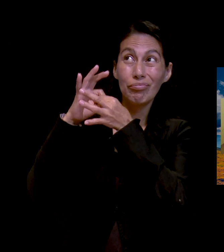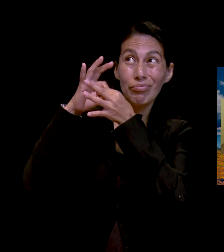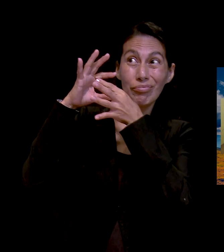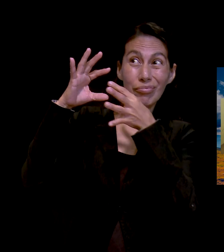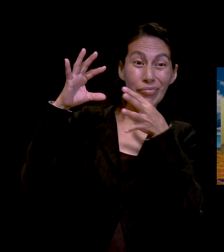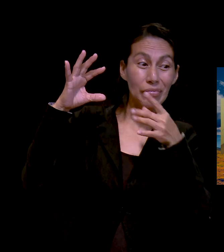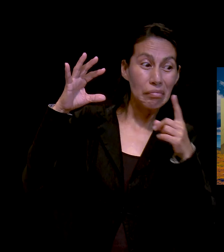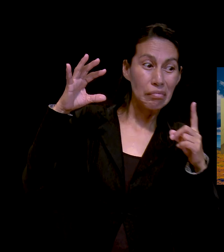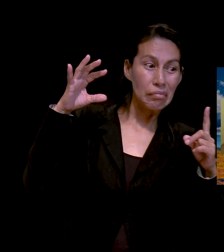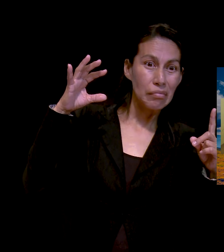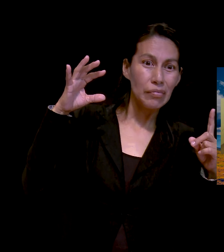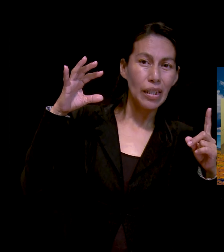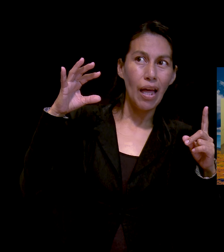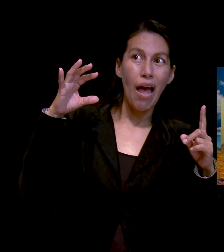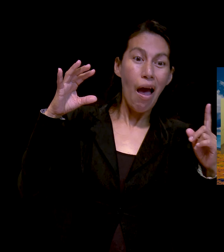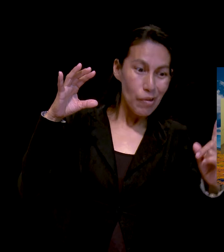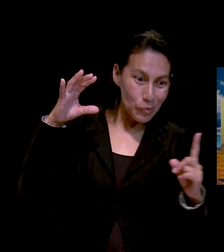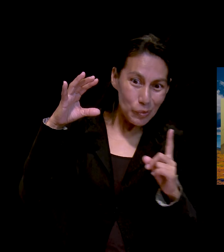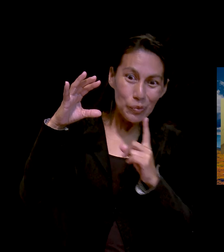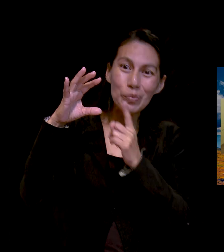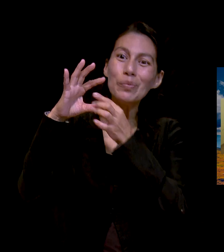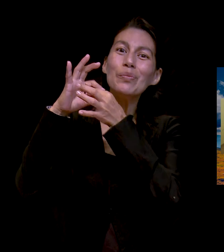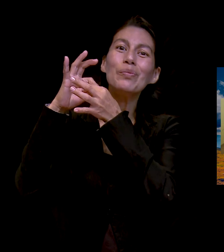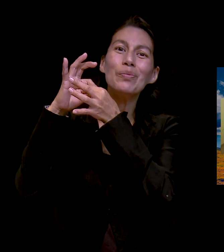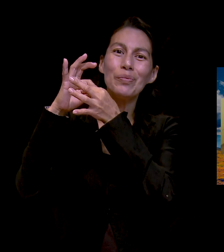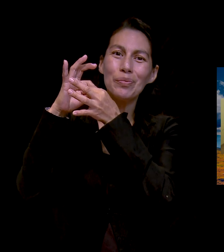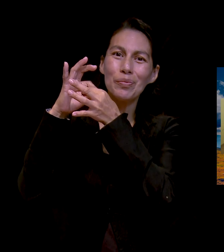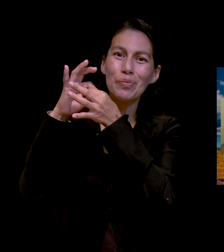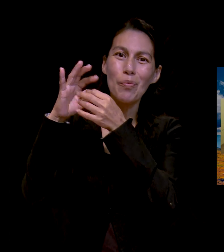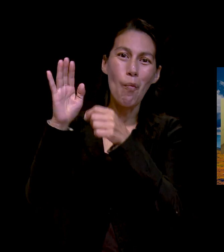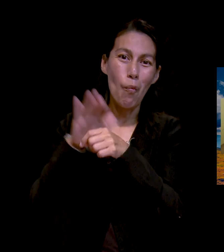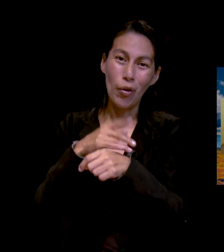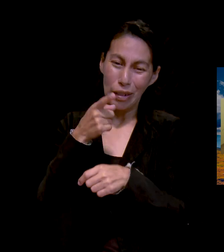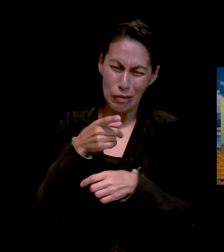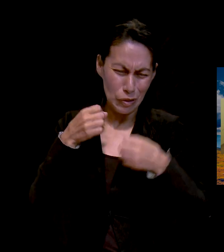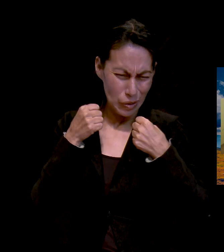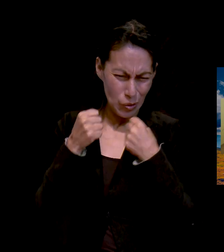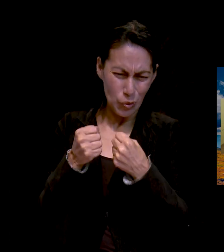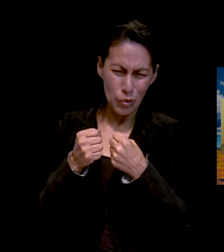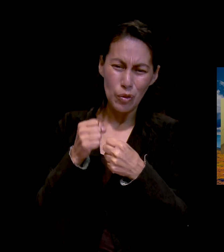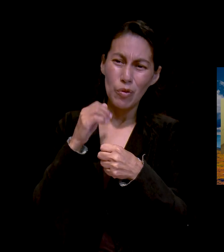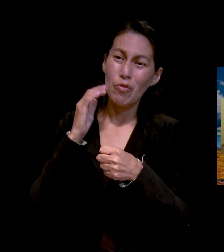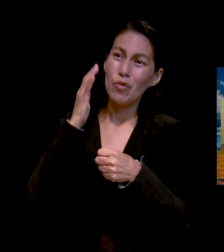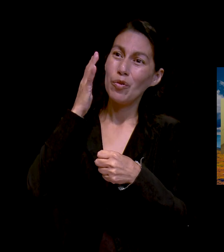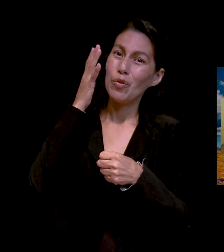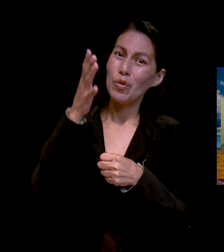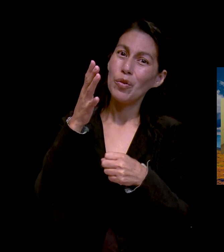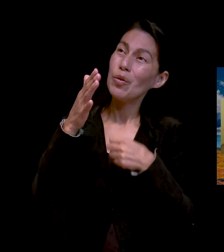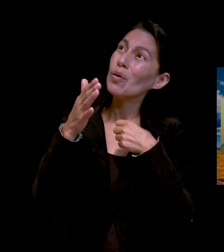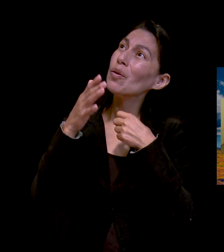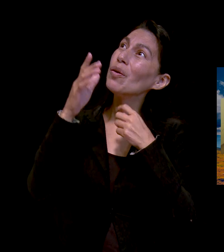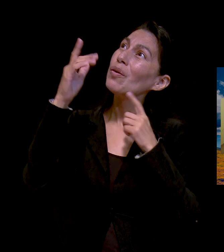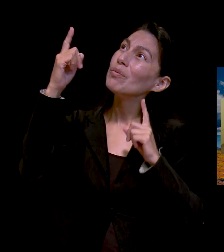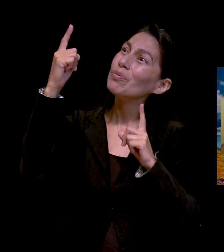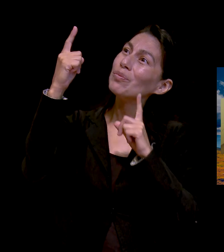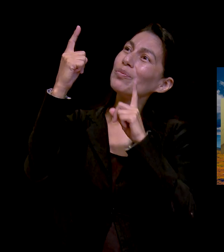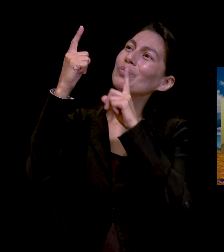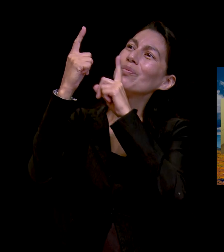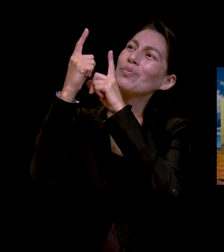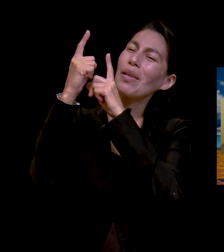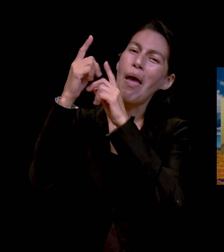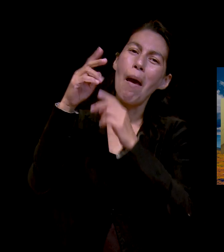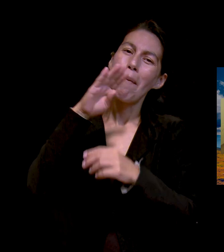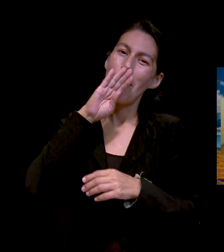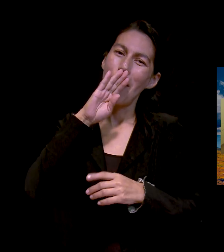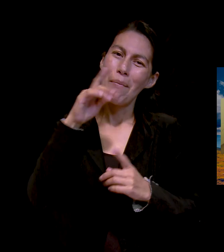el día cuando... Amén, amén, amén. Exactamente. Esa es la esperanza de todos los creyentes,